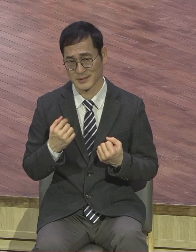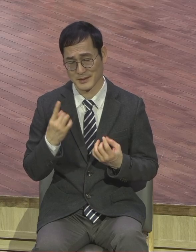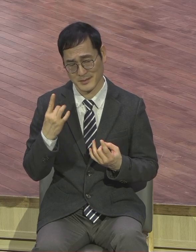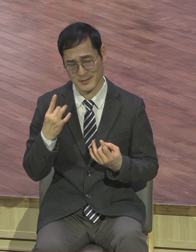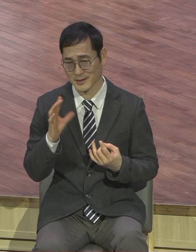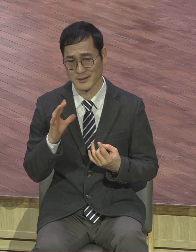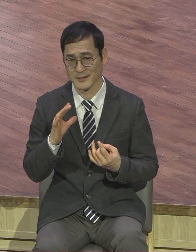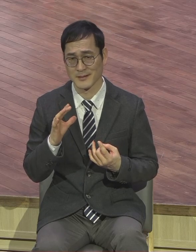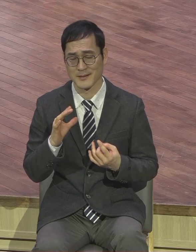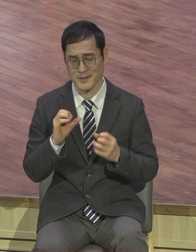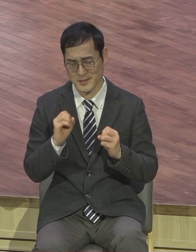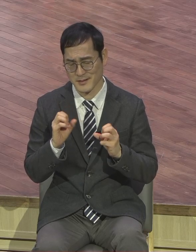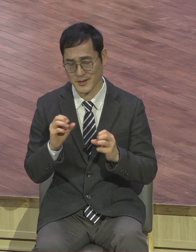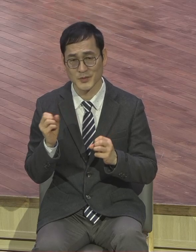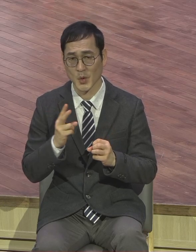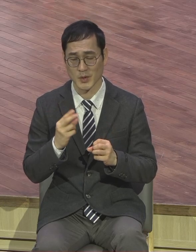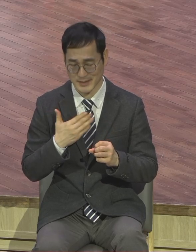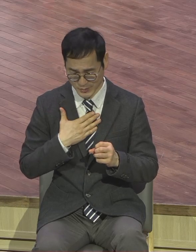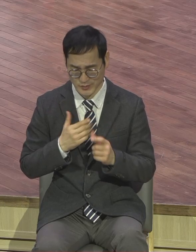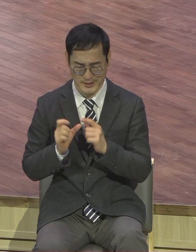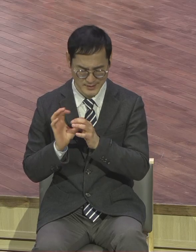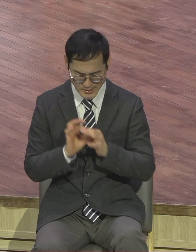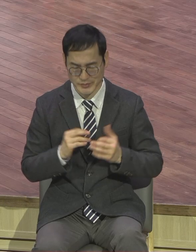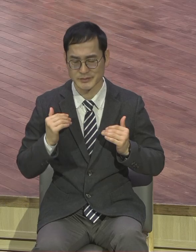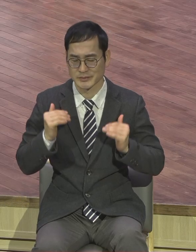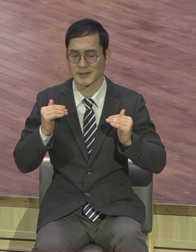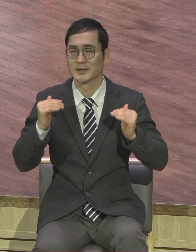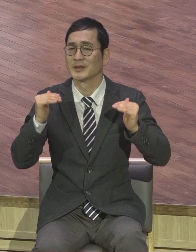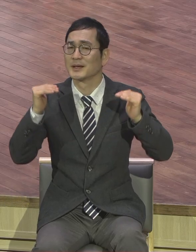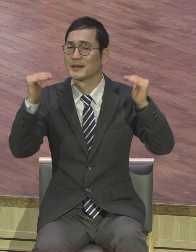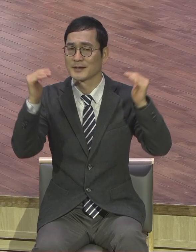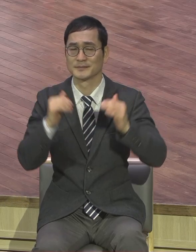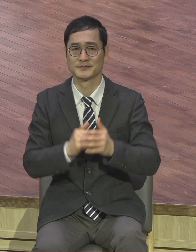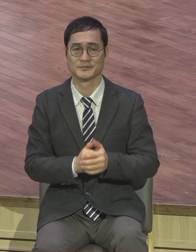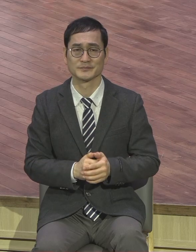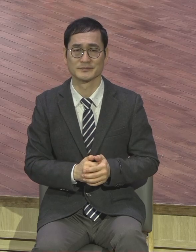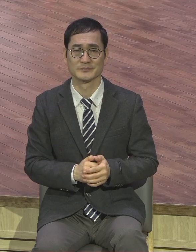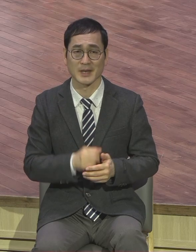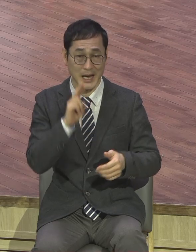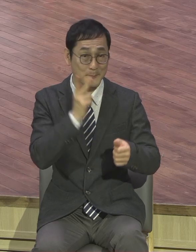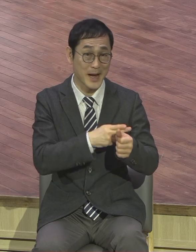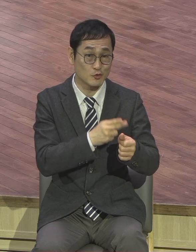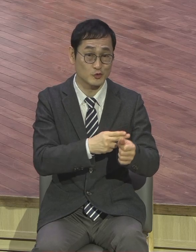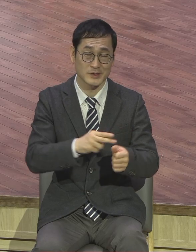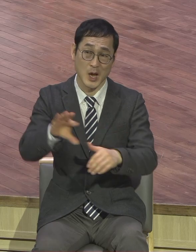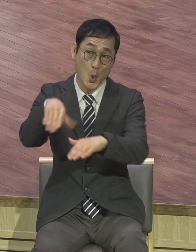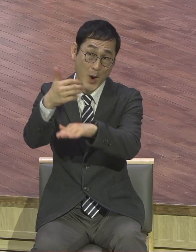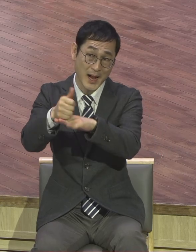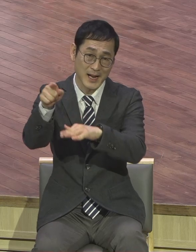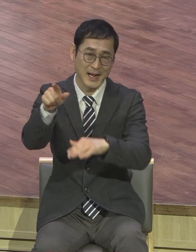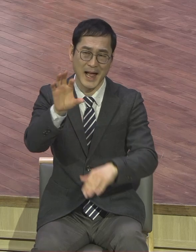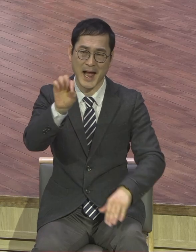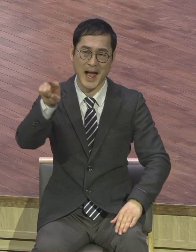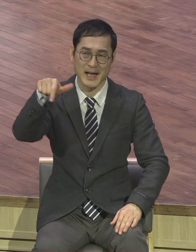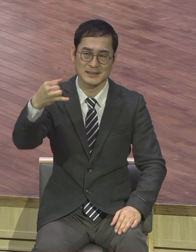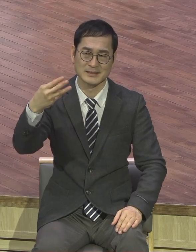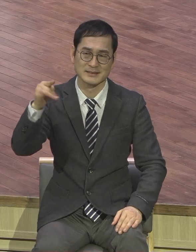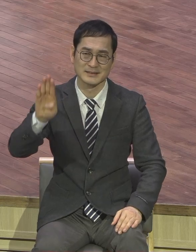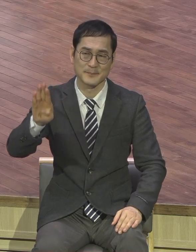4경전 26장 29제를 보면 사도 바울이 아그르빠 왕 앞에서 이렇게 고백합니다. 오늘 내 말을 듣는 모든